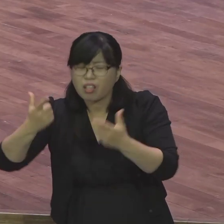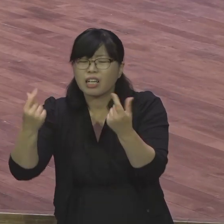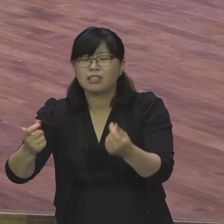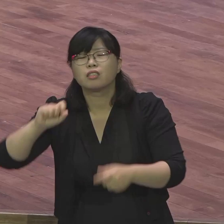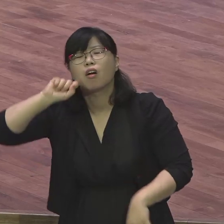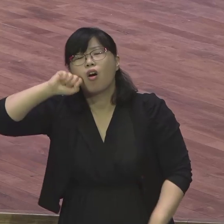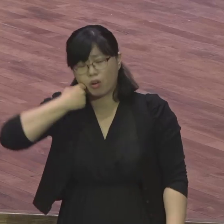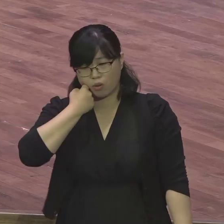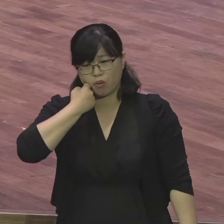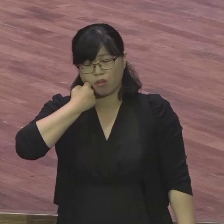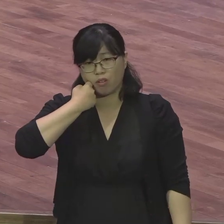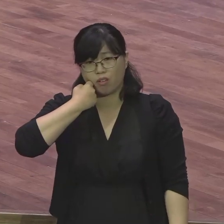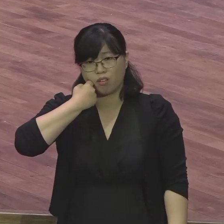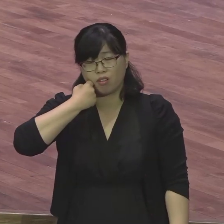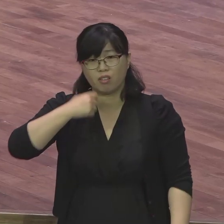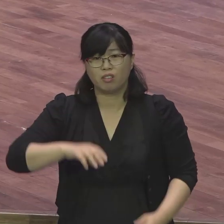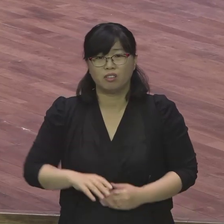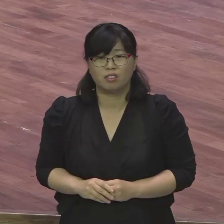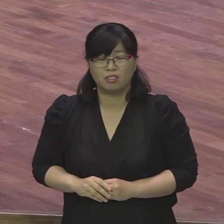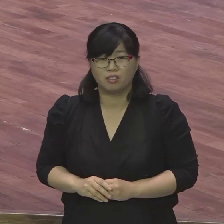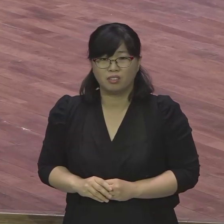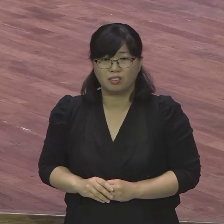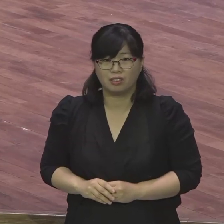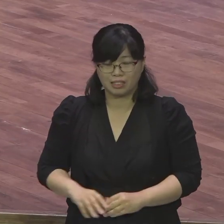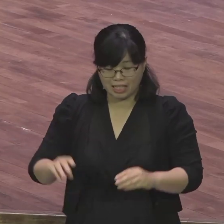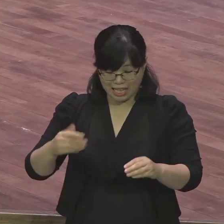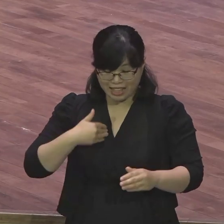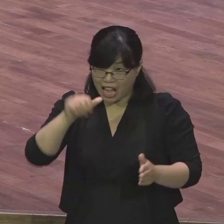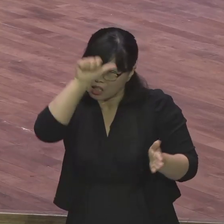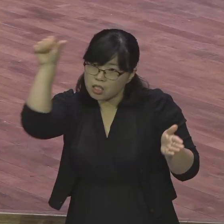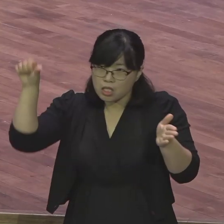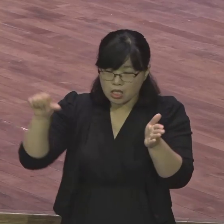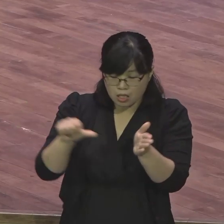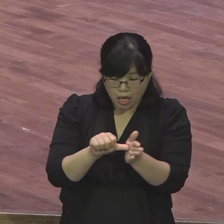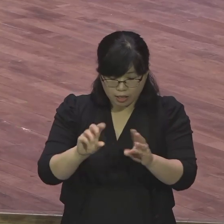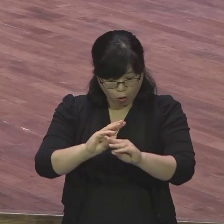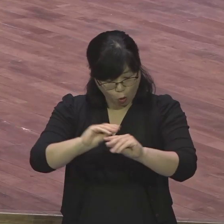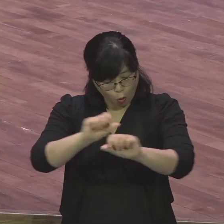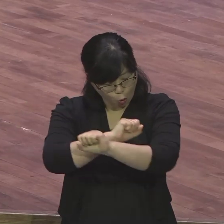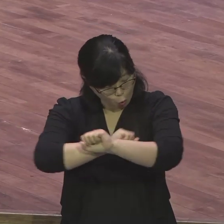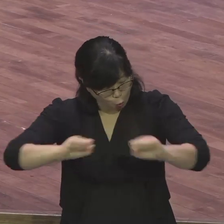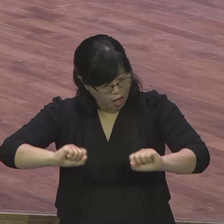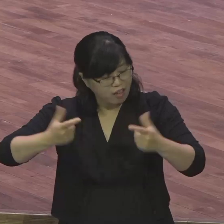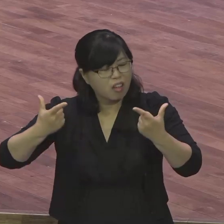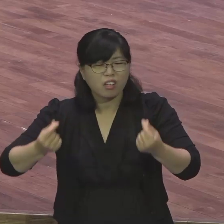광야인데 산이라고 단순히 생각해 전만의 말씀 착각하니까